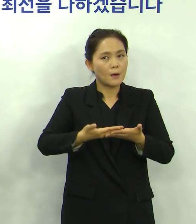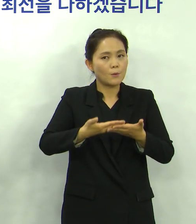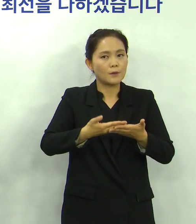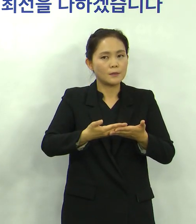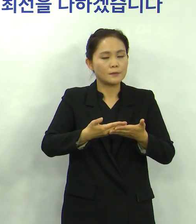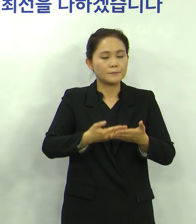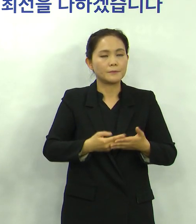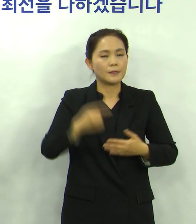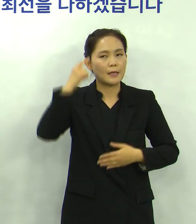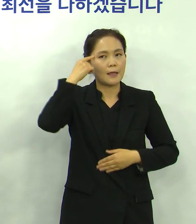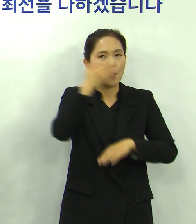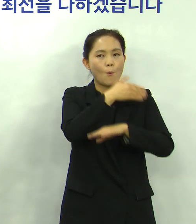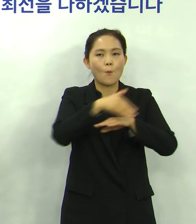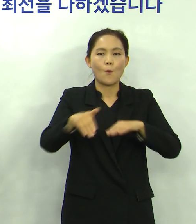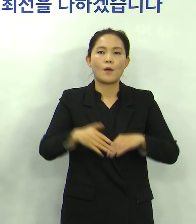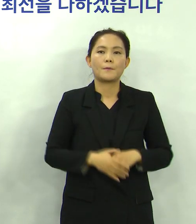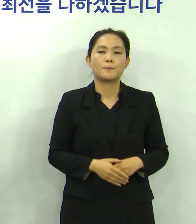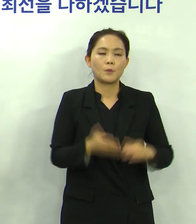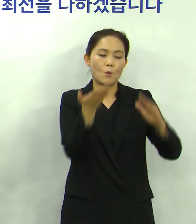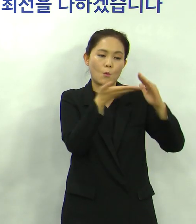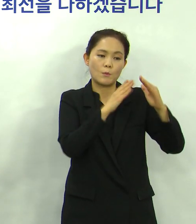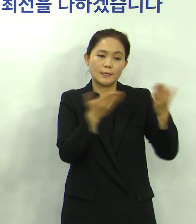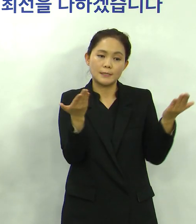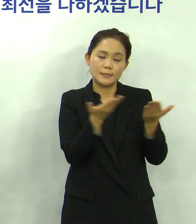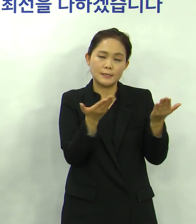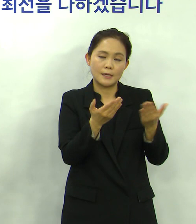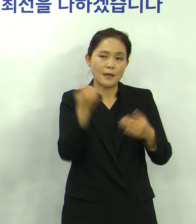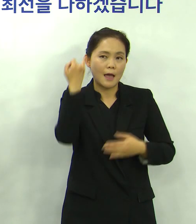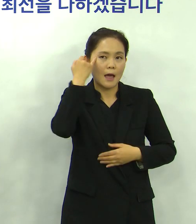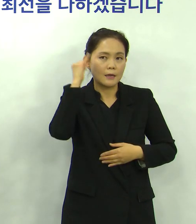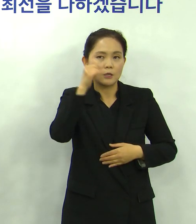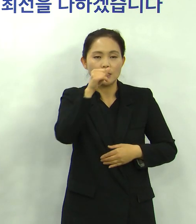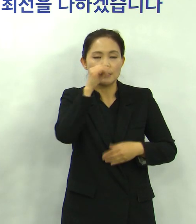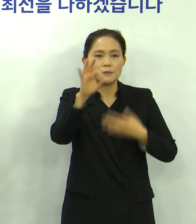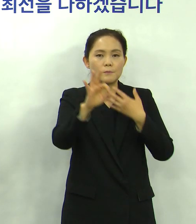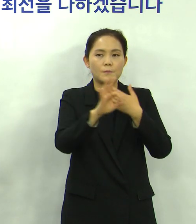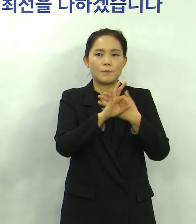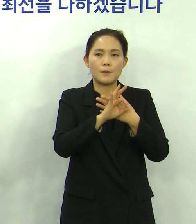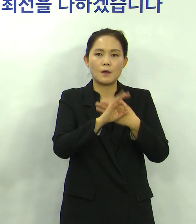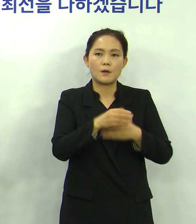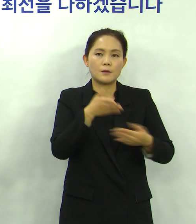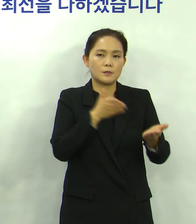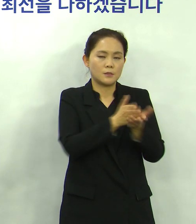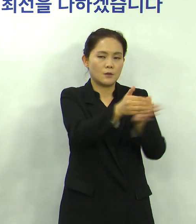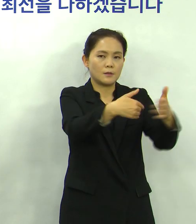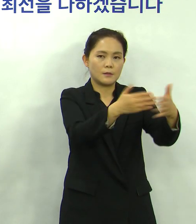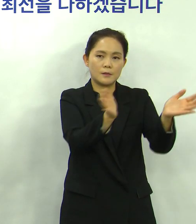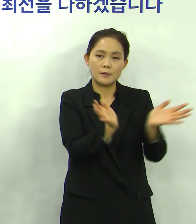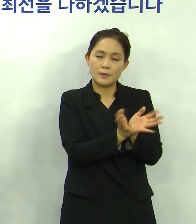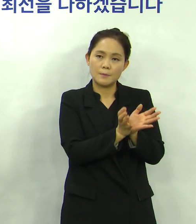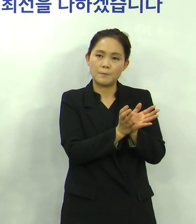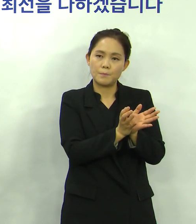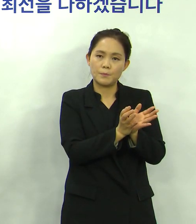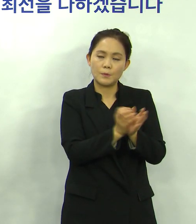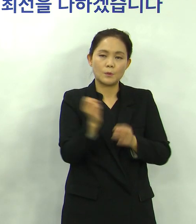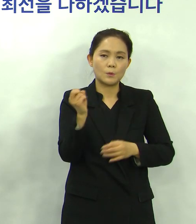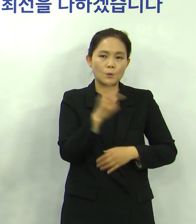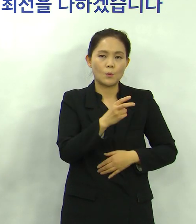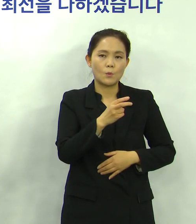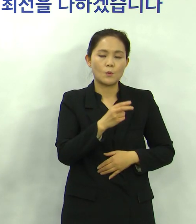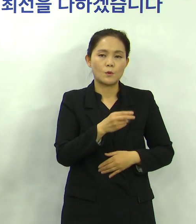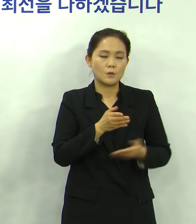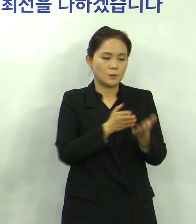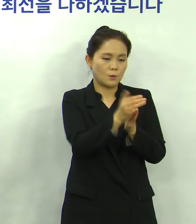수행하려고 합니다 공공부분 일자리 창출 아이디어가 있으신 분은 전담 TF팀 또는